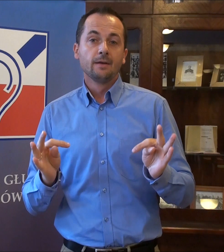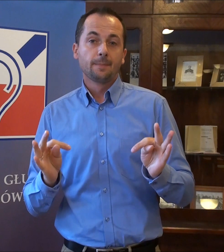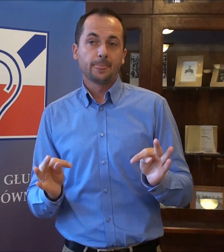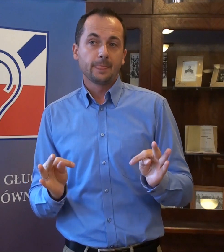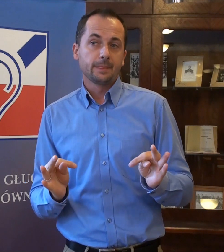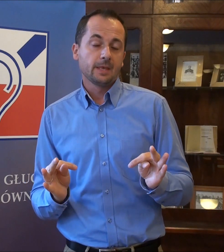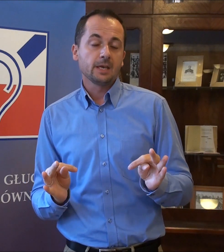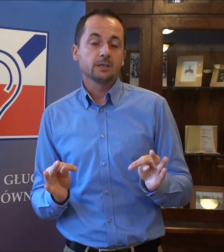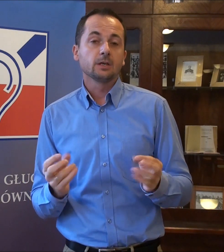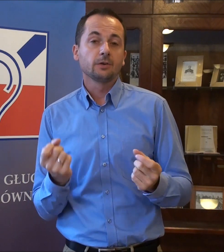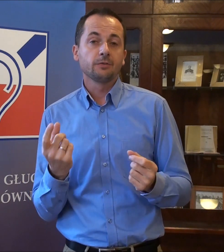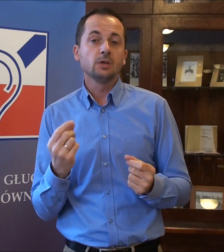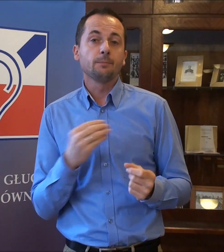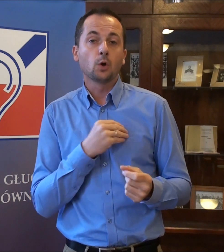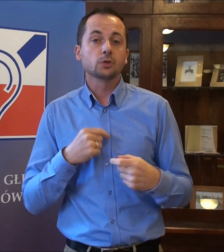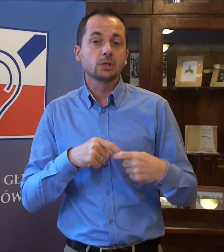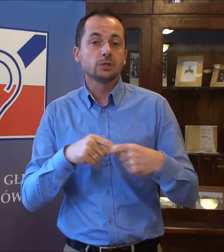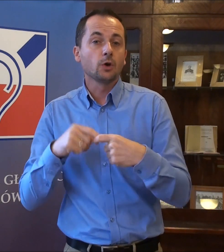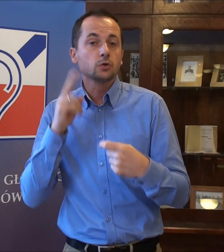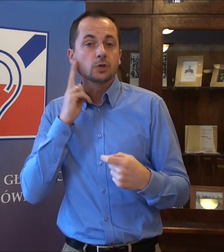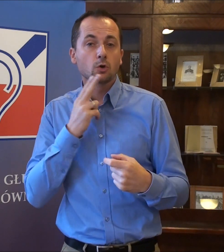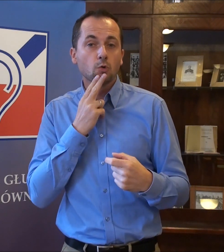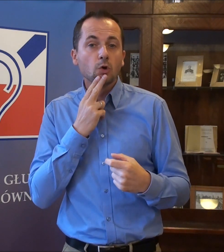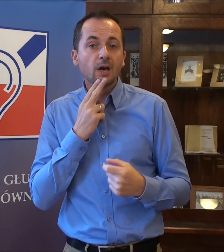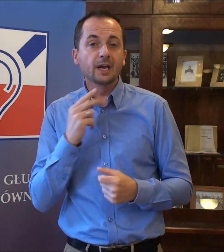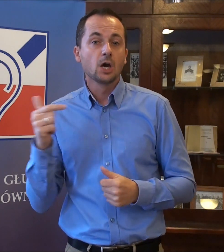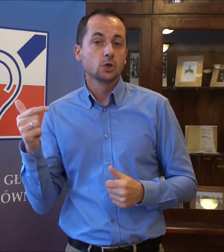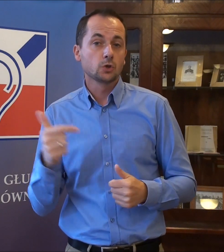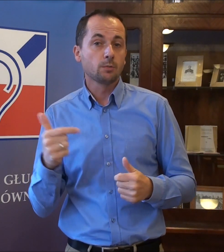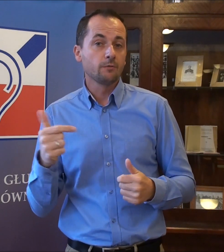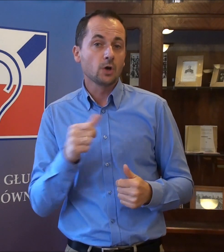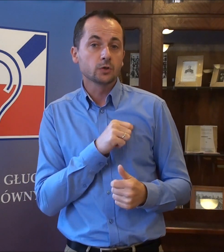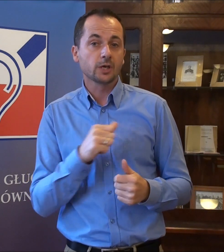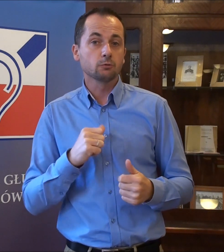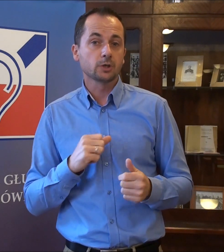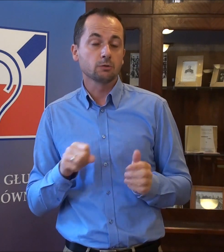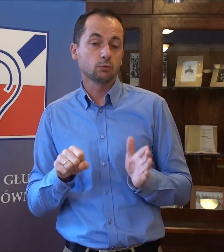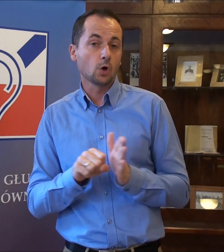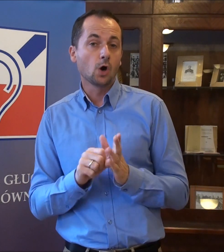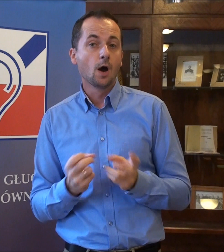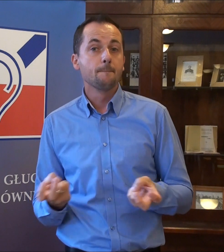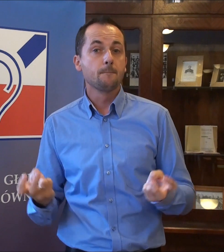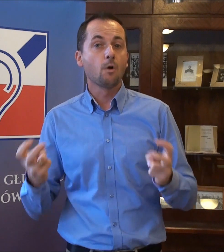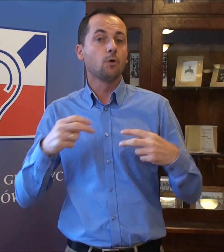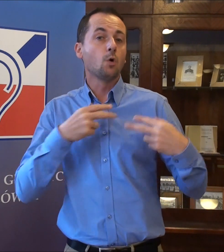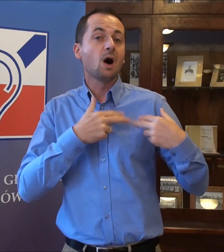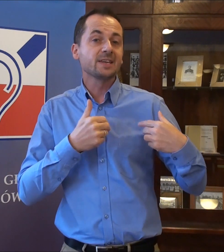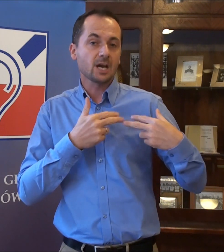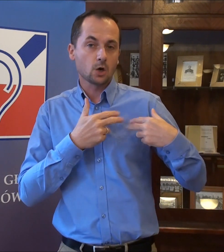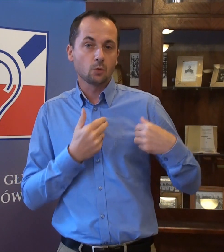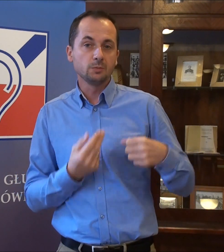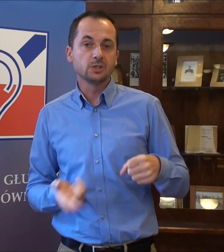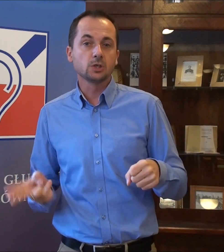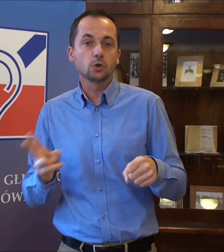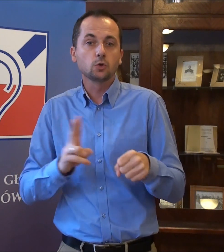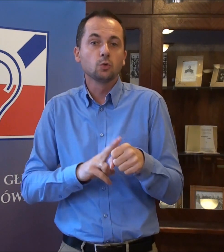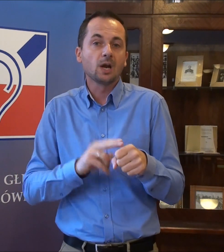W tej chwili Polski Związek Głuchych zobowiązał się do powołania komisji, która